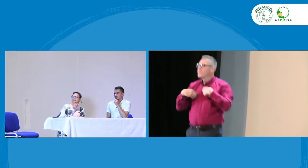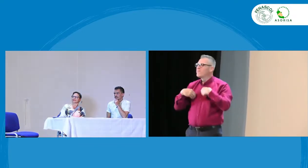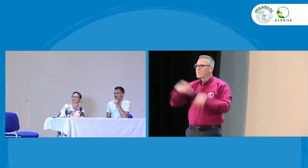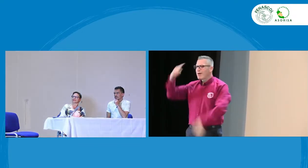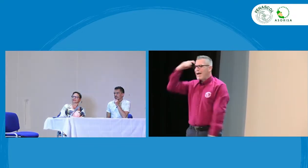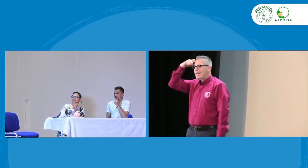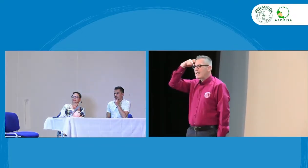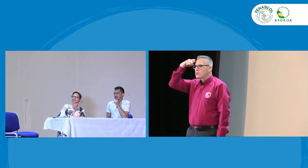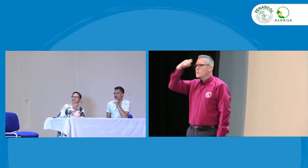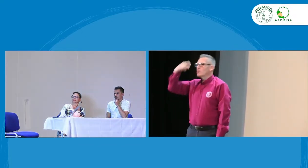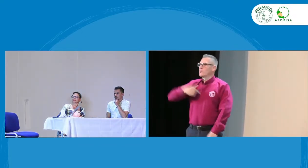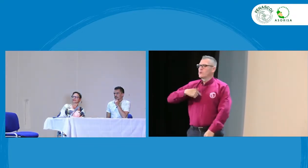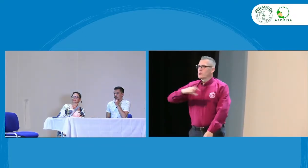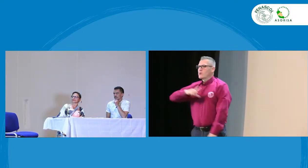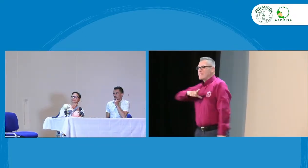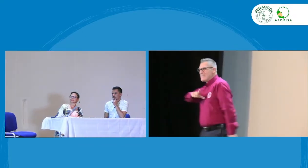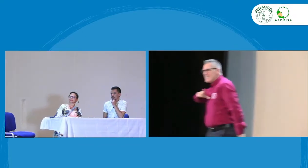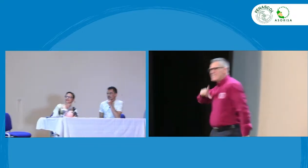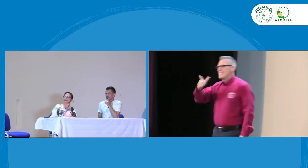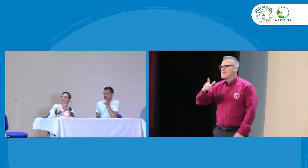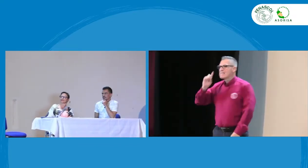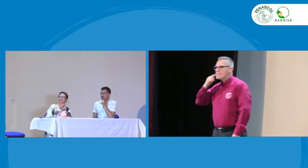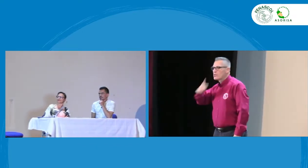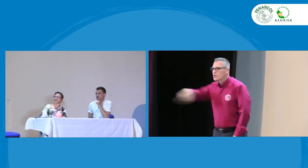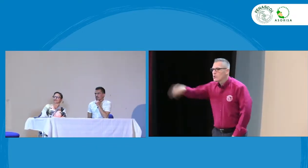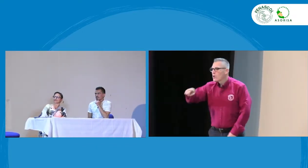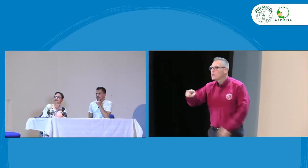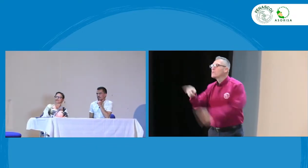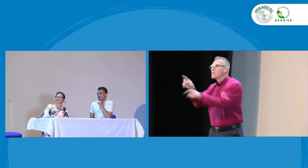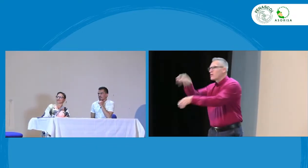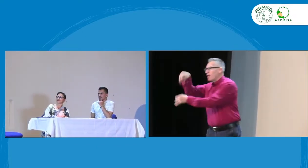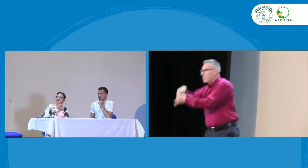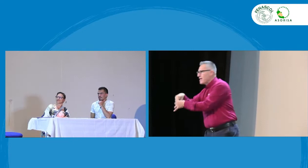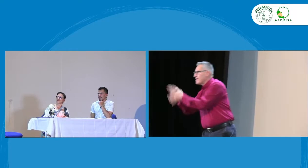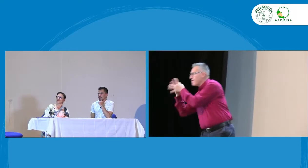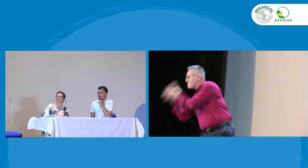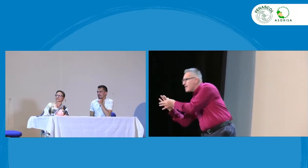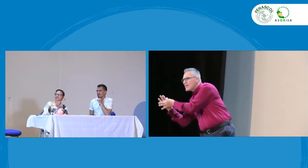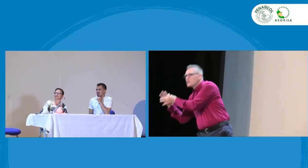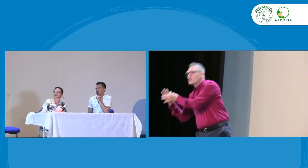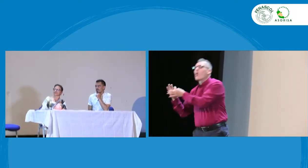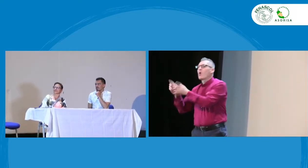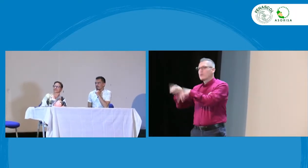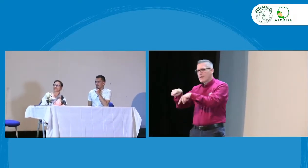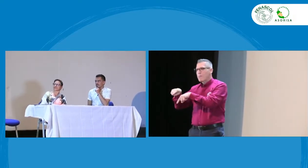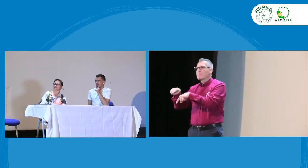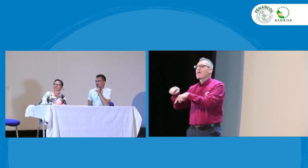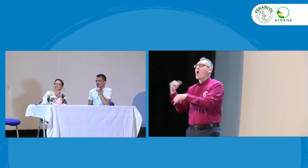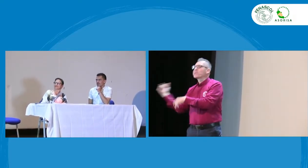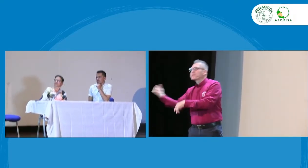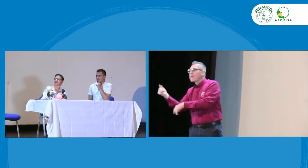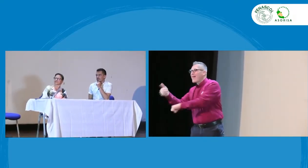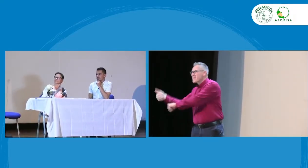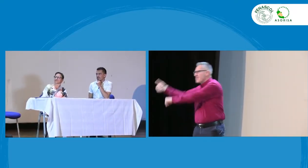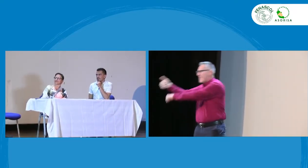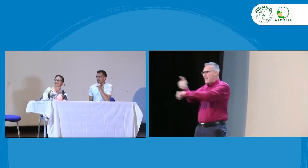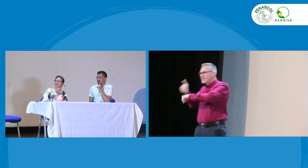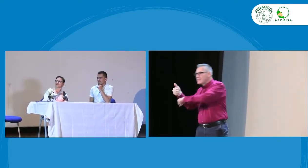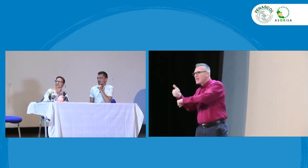Escuelas, gobierno, WF de todos, estamos aceptando este reto de liderar lo que está sucediendo